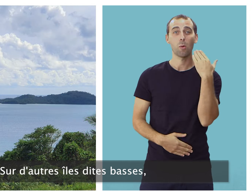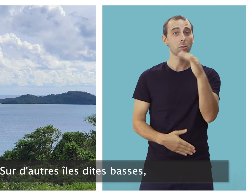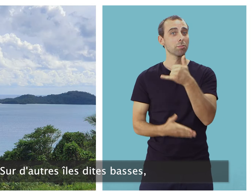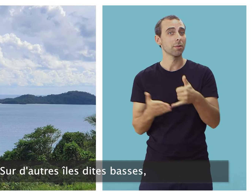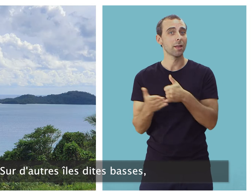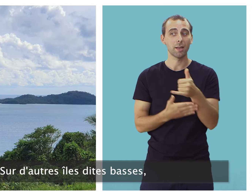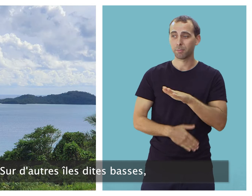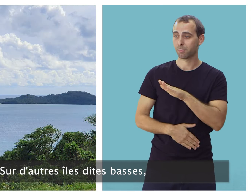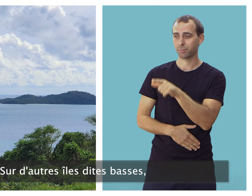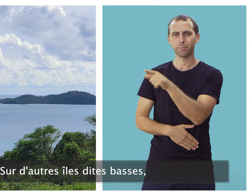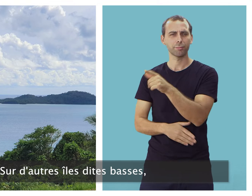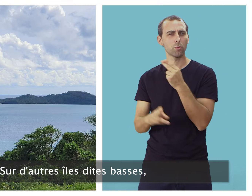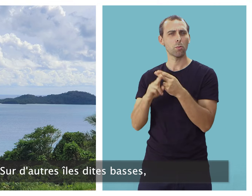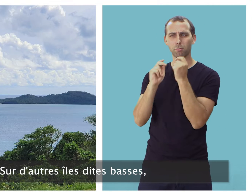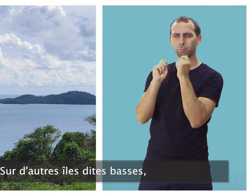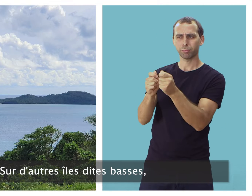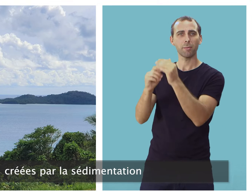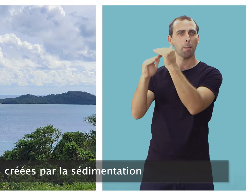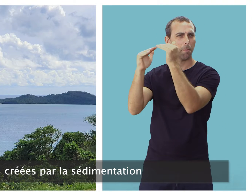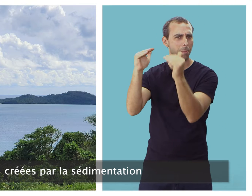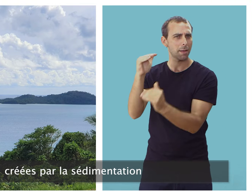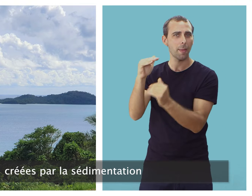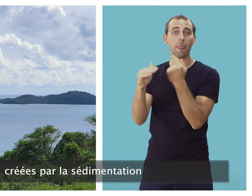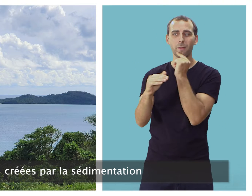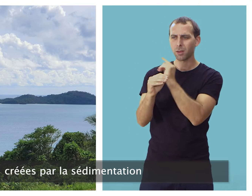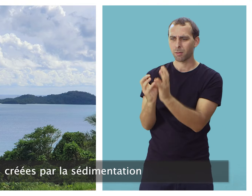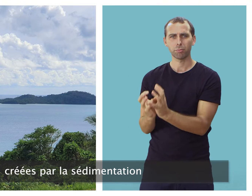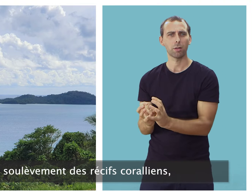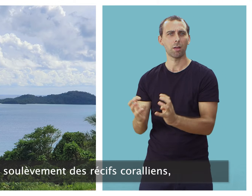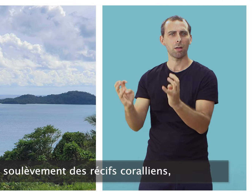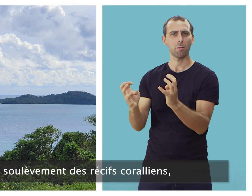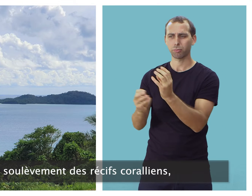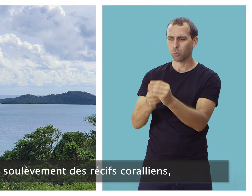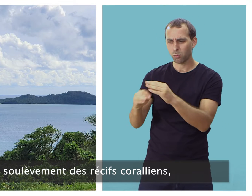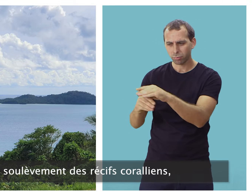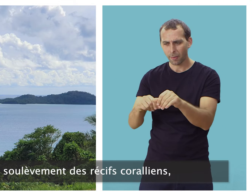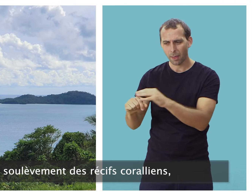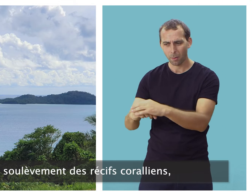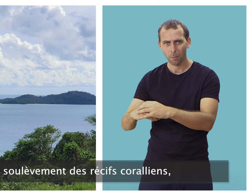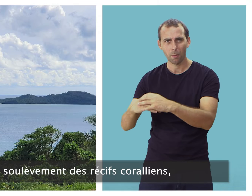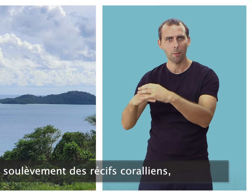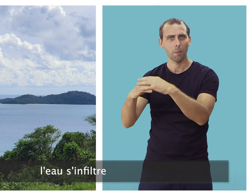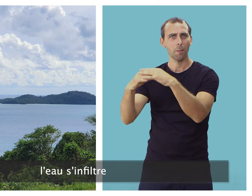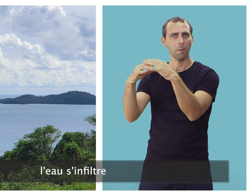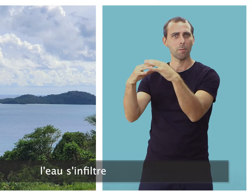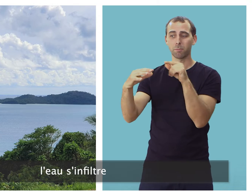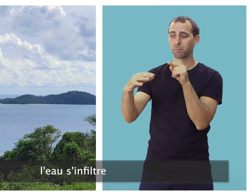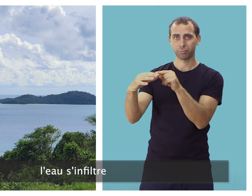'autres îles, dites basses, créées par la sédimentation ou le soulèvement des récifs coralliens, l'eau s'infiltre